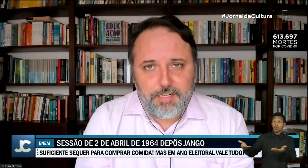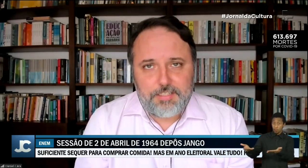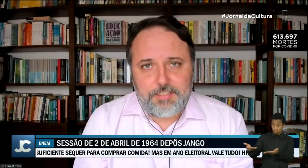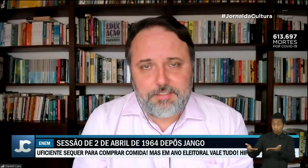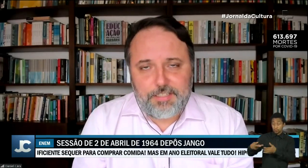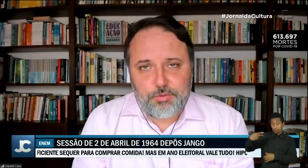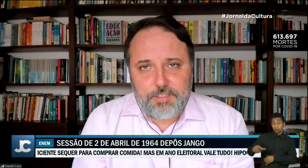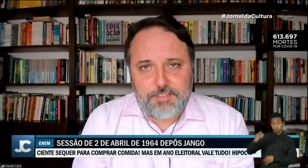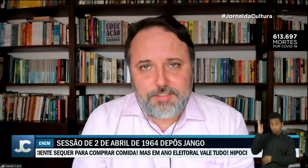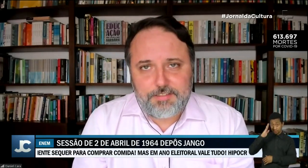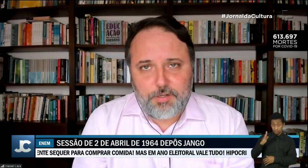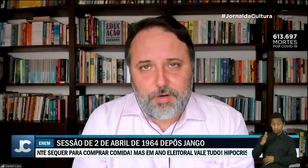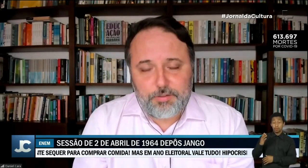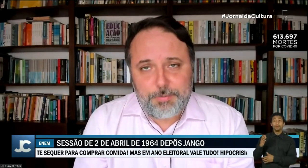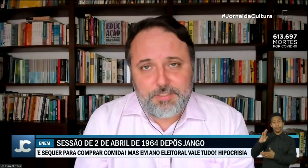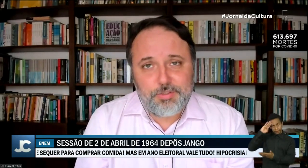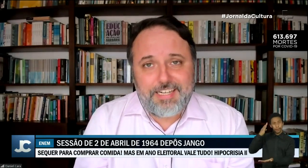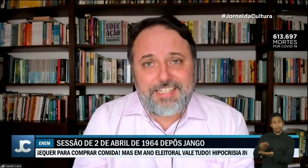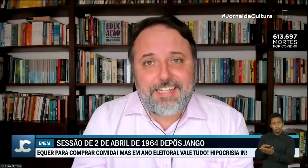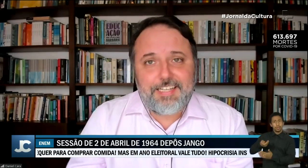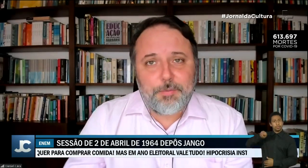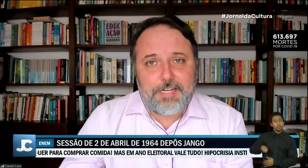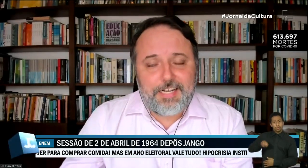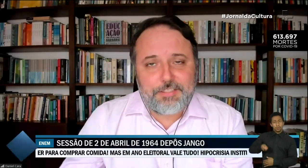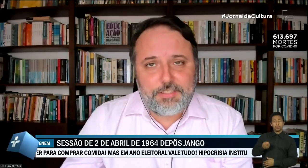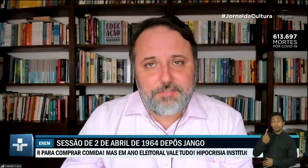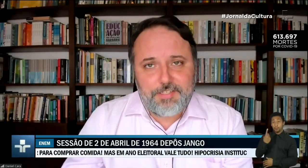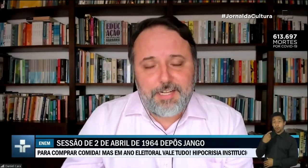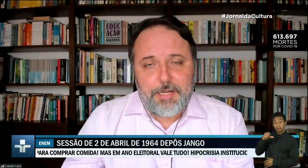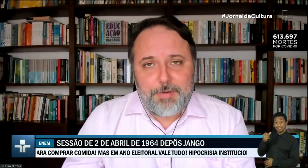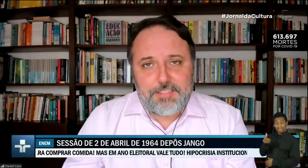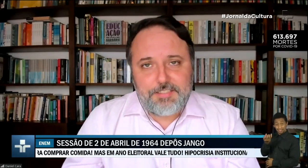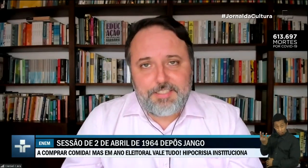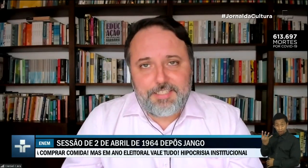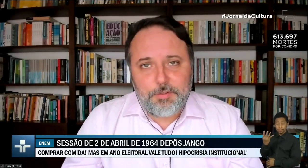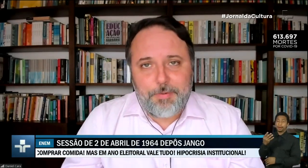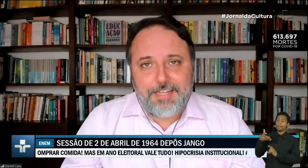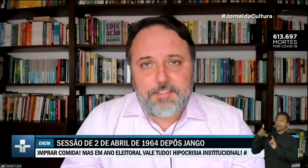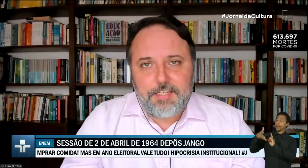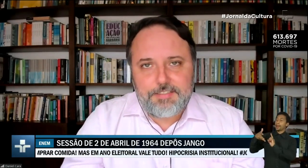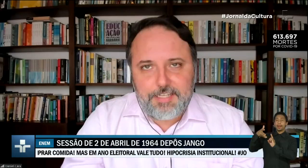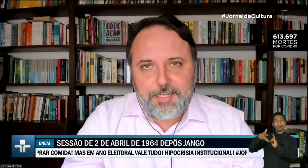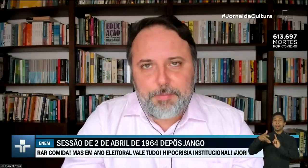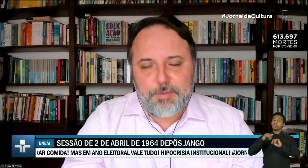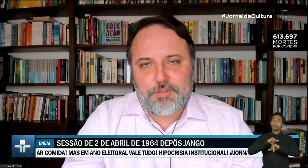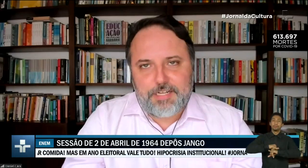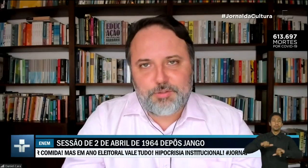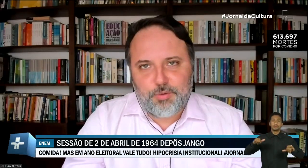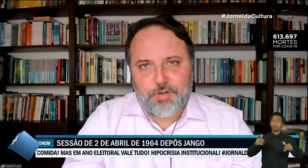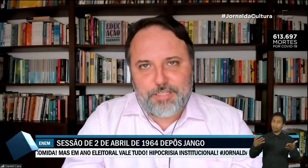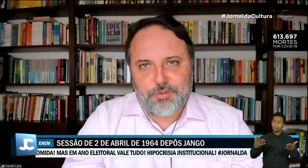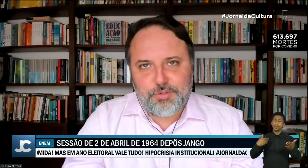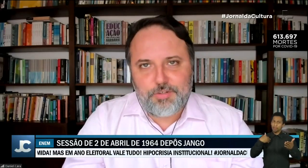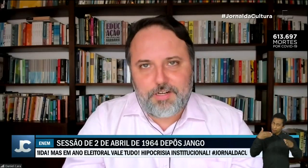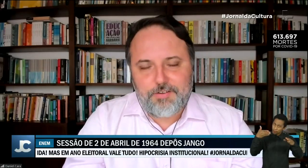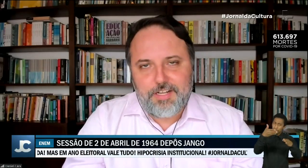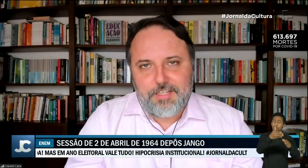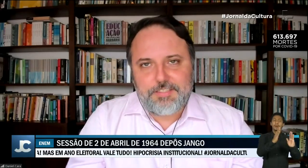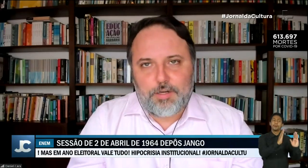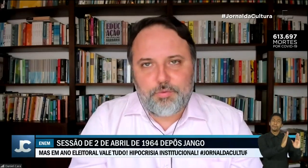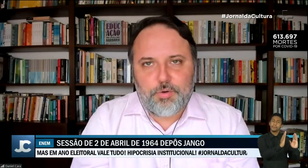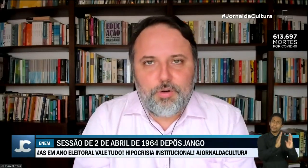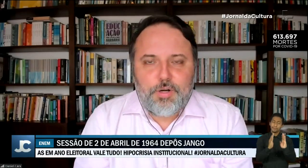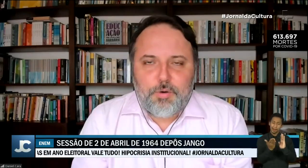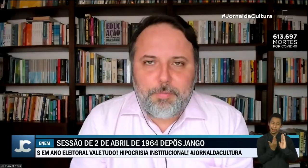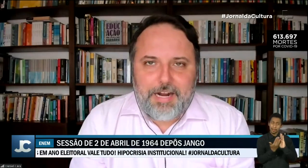defensor da ditadura de 64, é preciso que ele crie uma narrativa para dizer que uma ida é dele à biblioteca do Congresso Nacional,